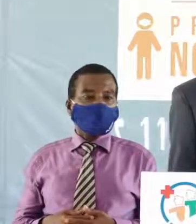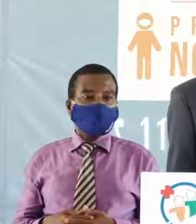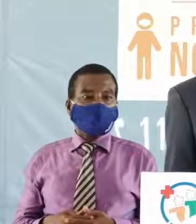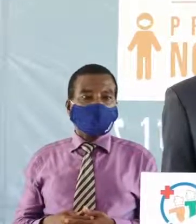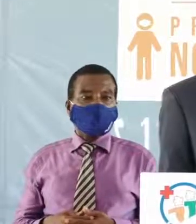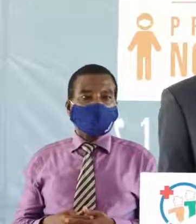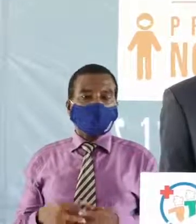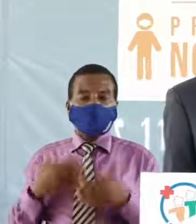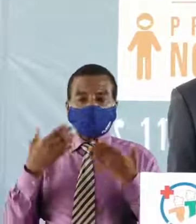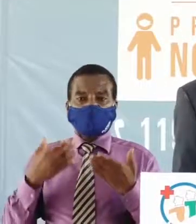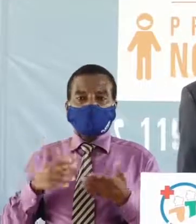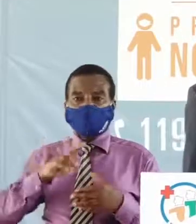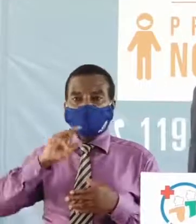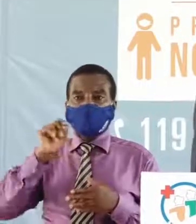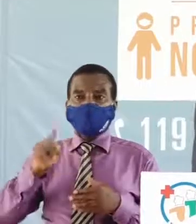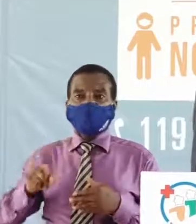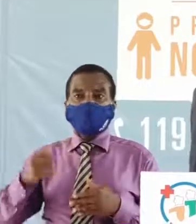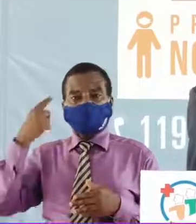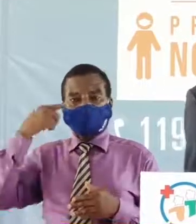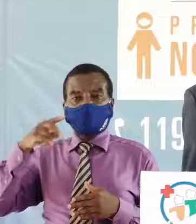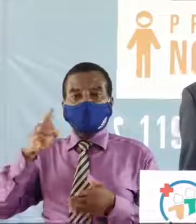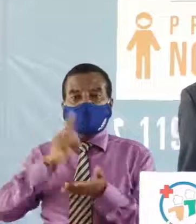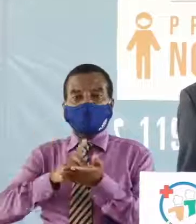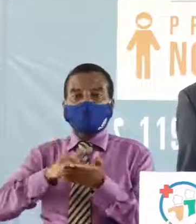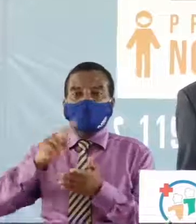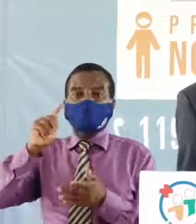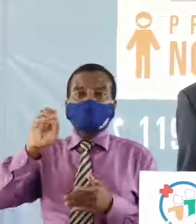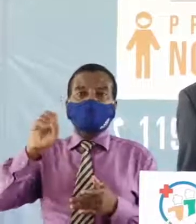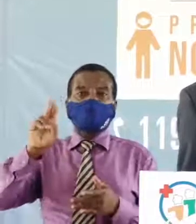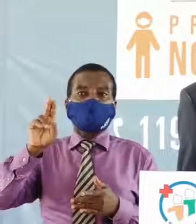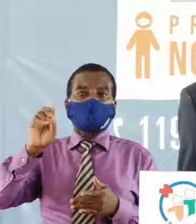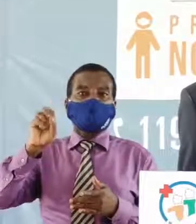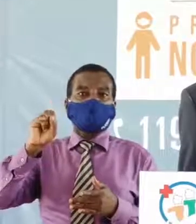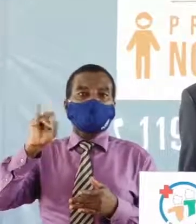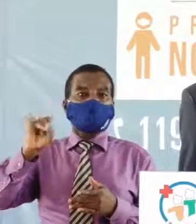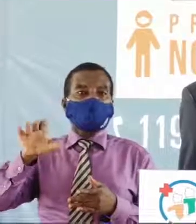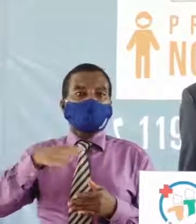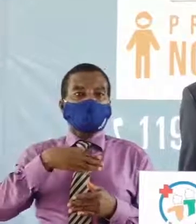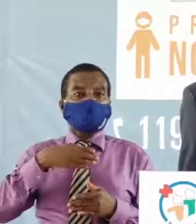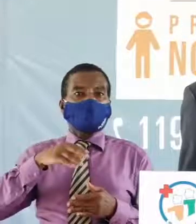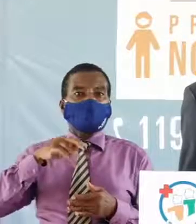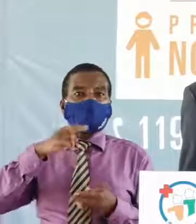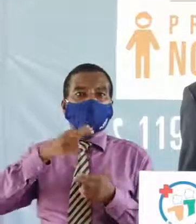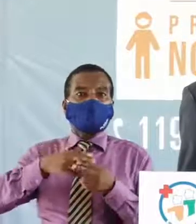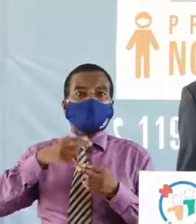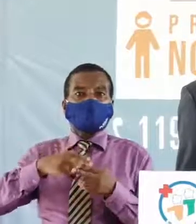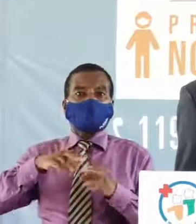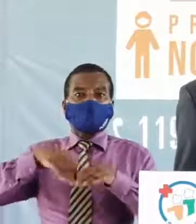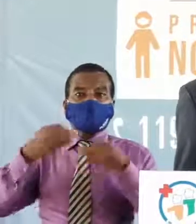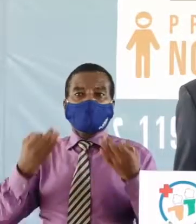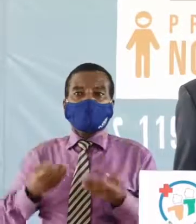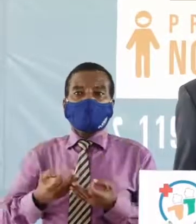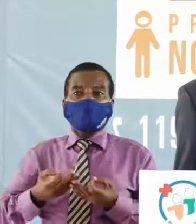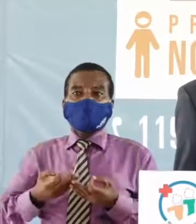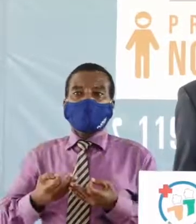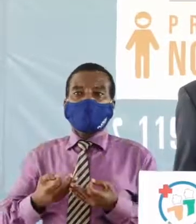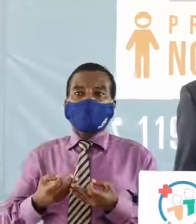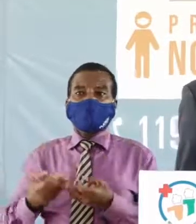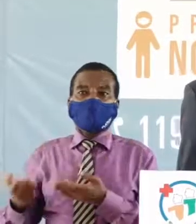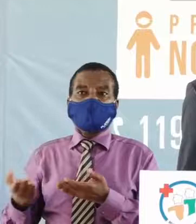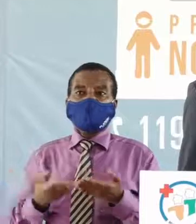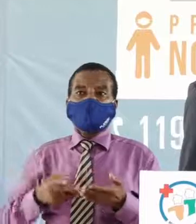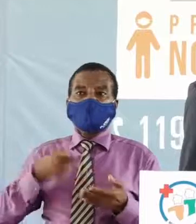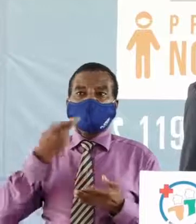voilà donc des questions pour le docteur Kwasi je signale que le nom de famille du porte